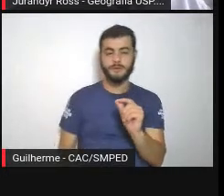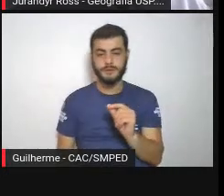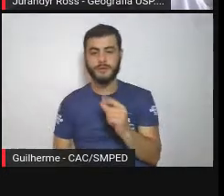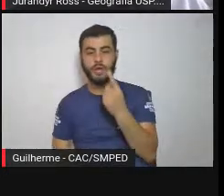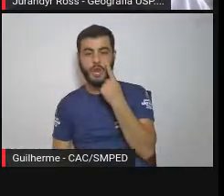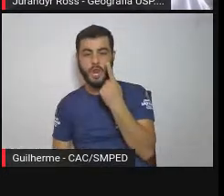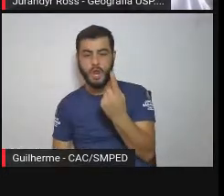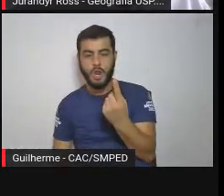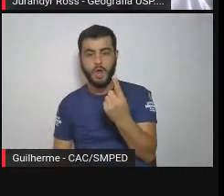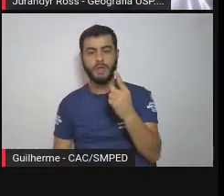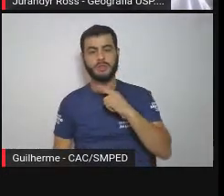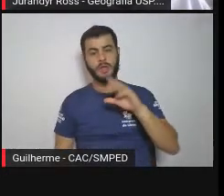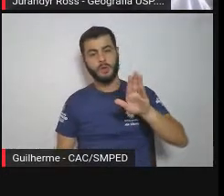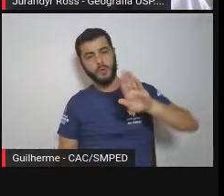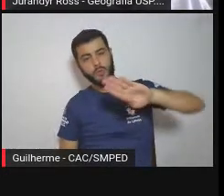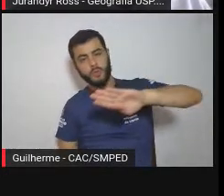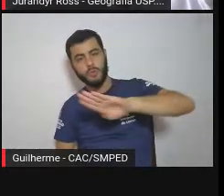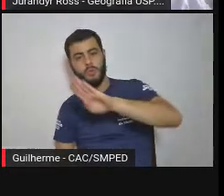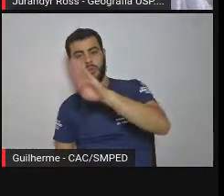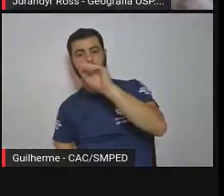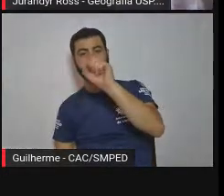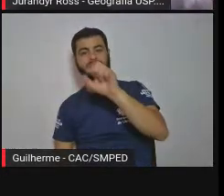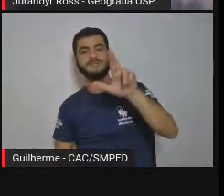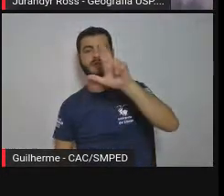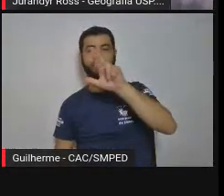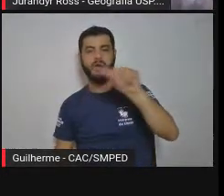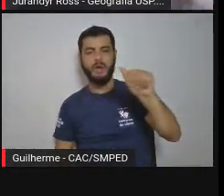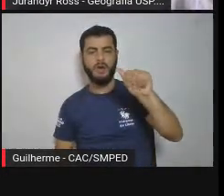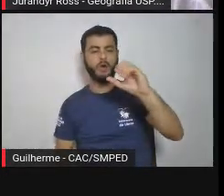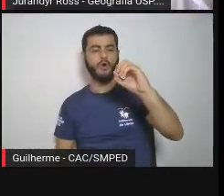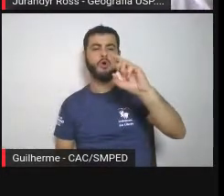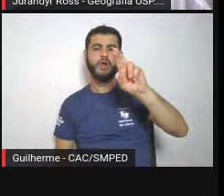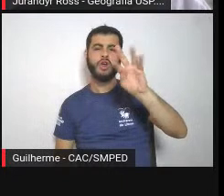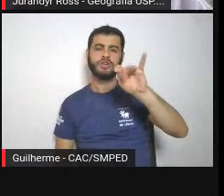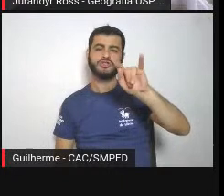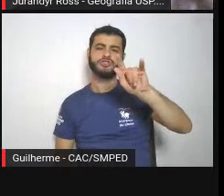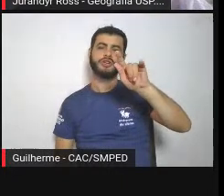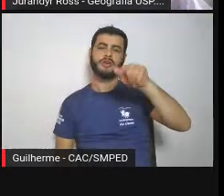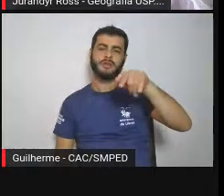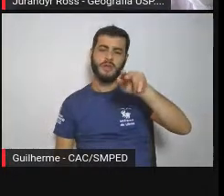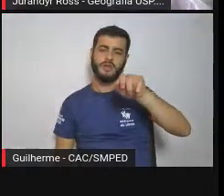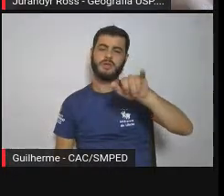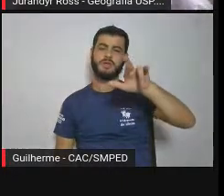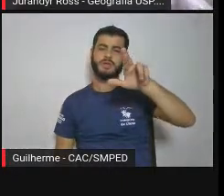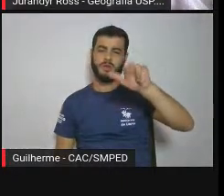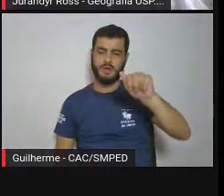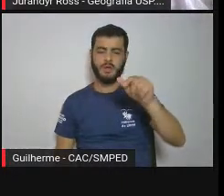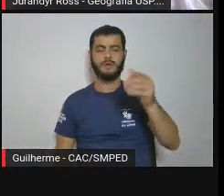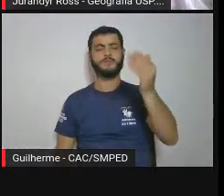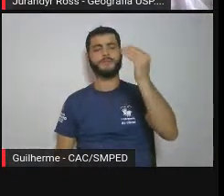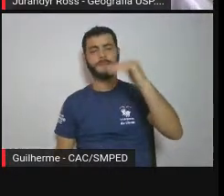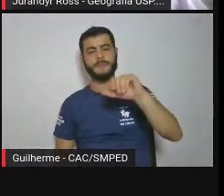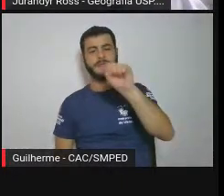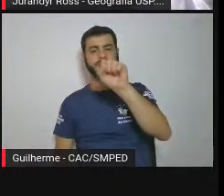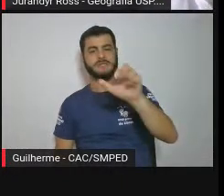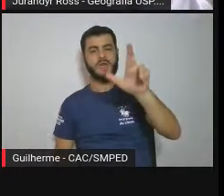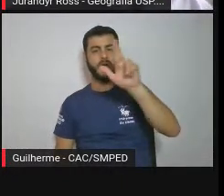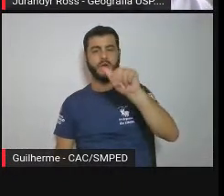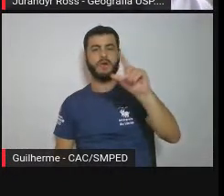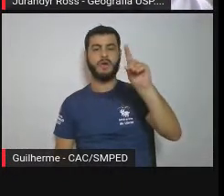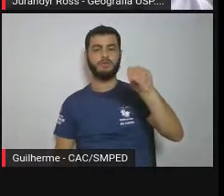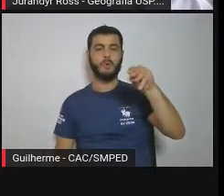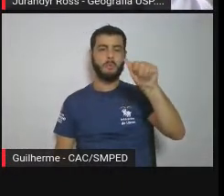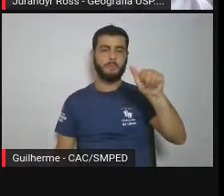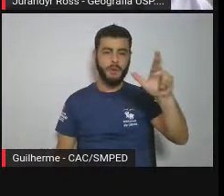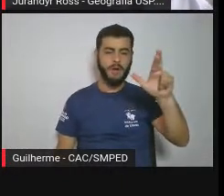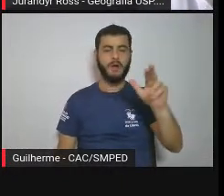Mar, Serra da Mantiqueira, Serra da Cantareira, Serra de Itaquim, Serra de Itaquim, São Francisco,